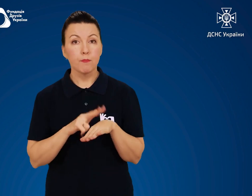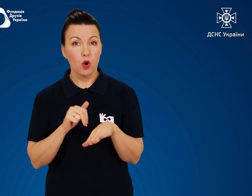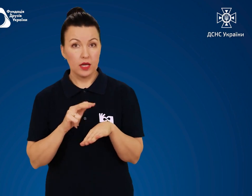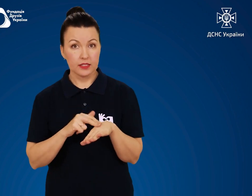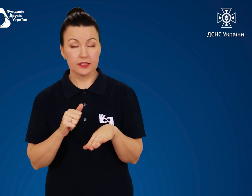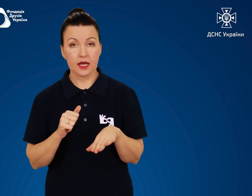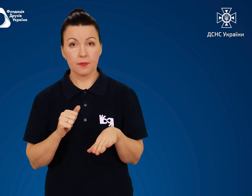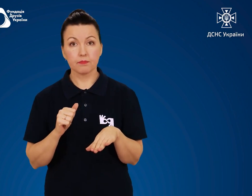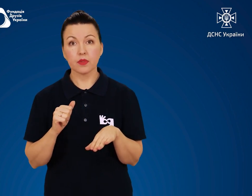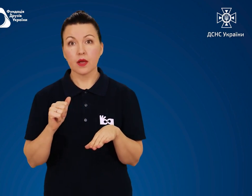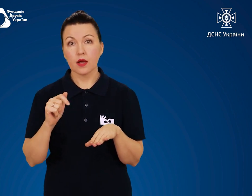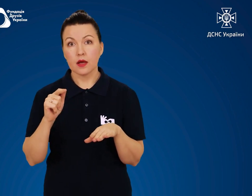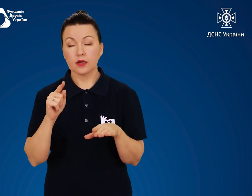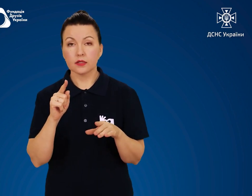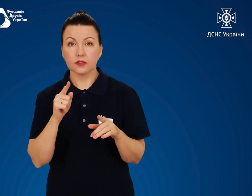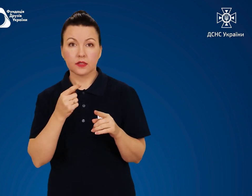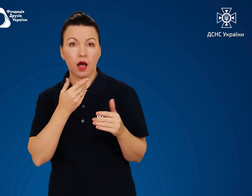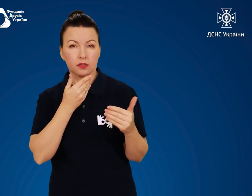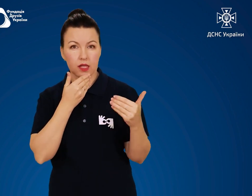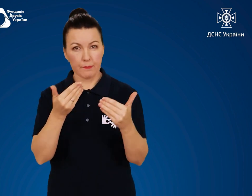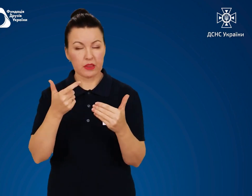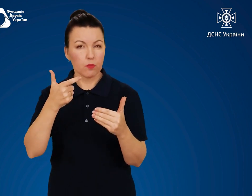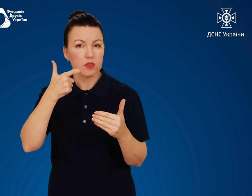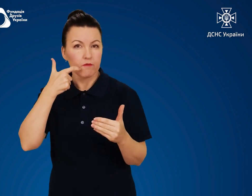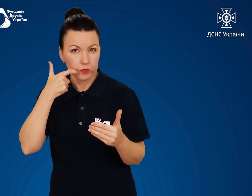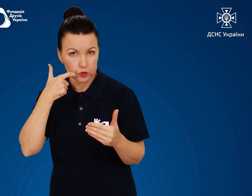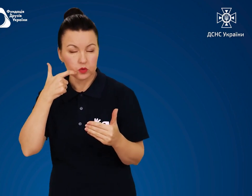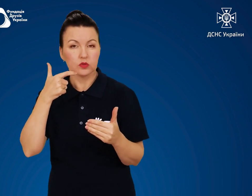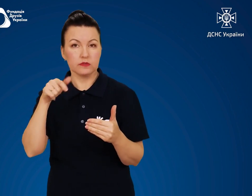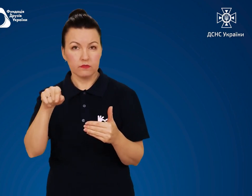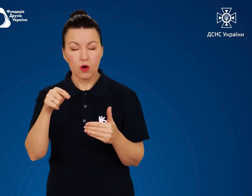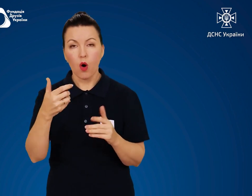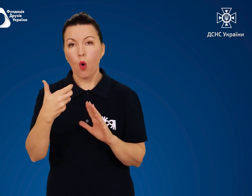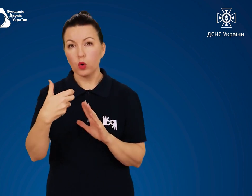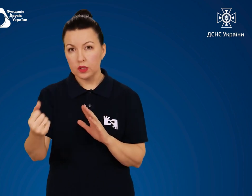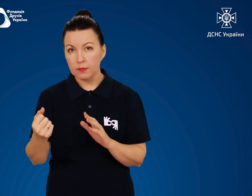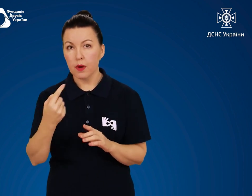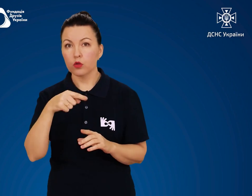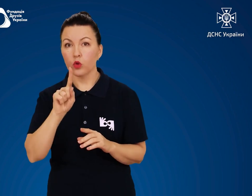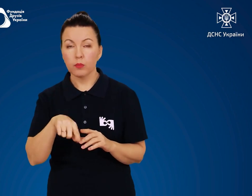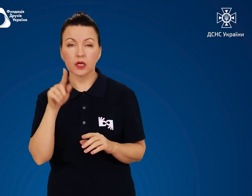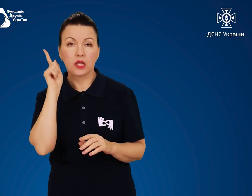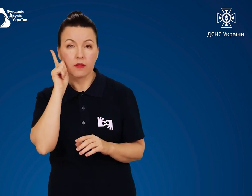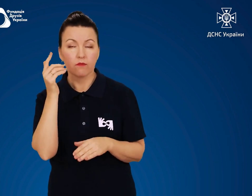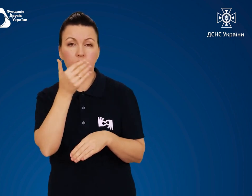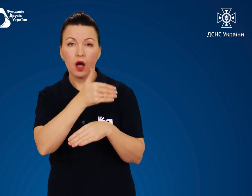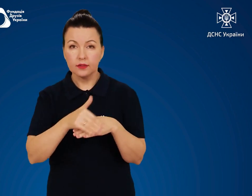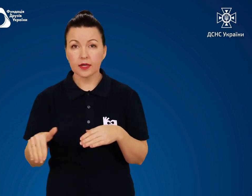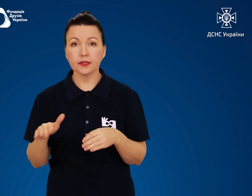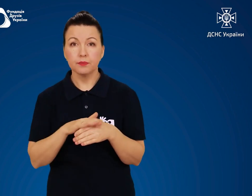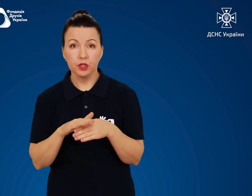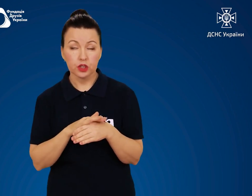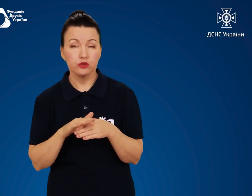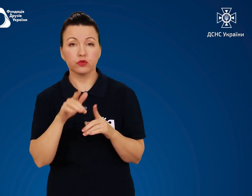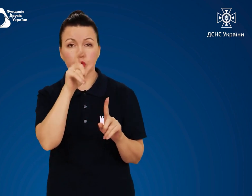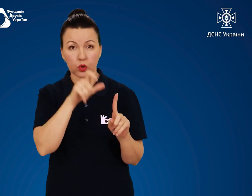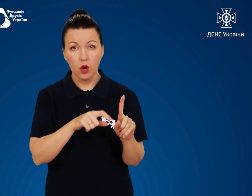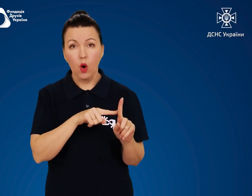Поліція за запитом на вузол зв'язку отримає номер телефону, адресу, прізвище того,